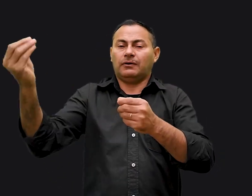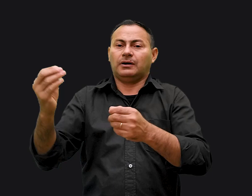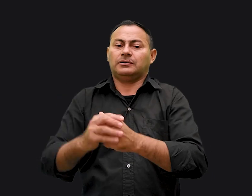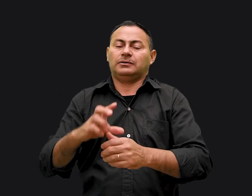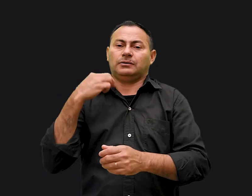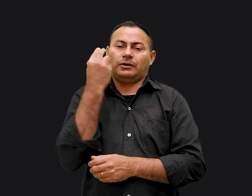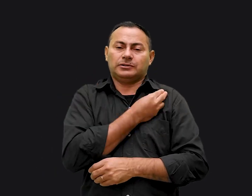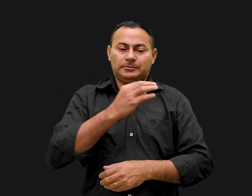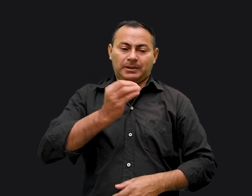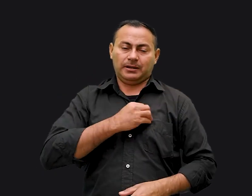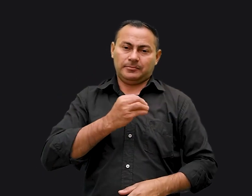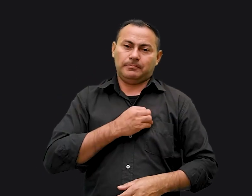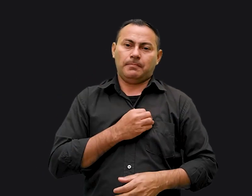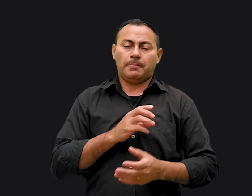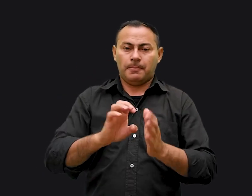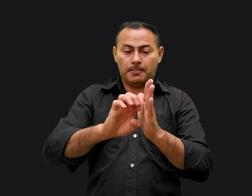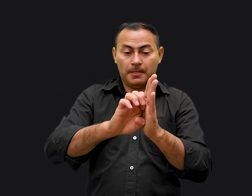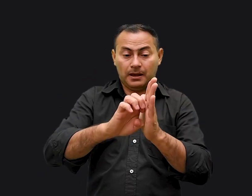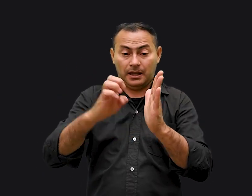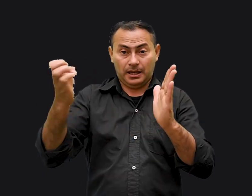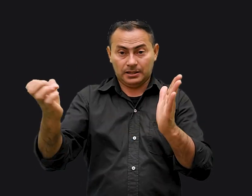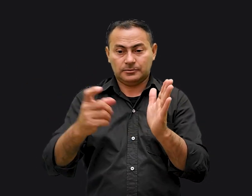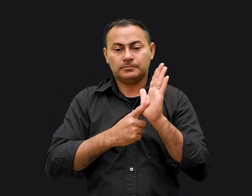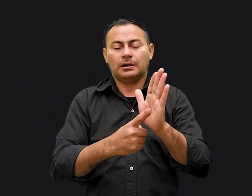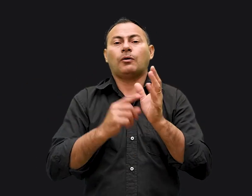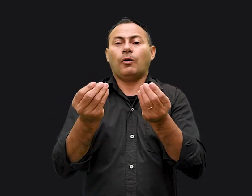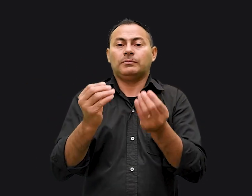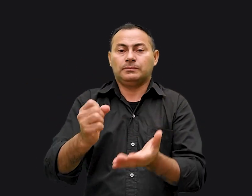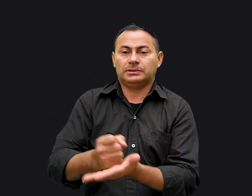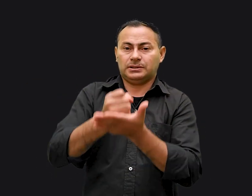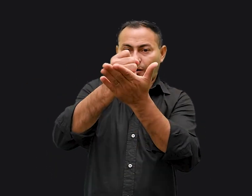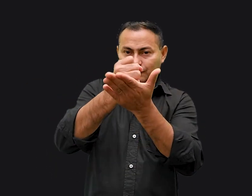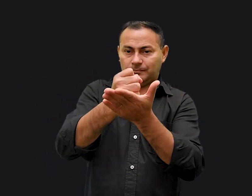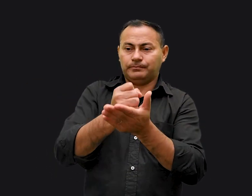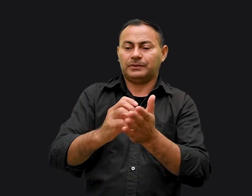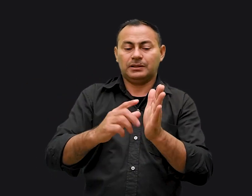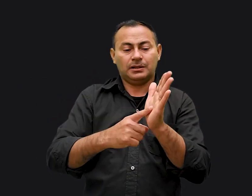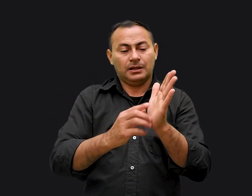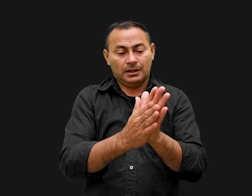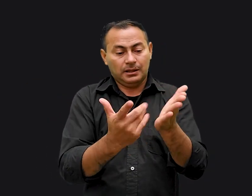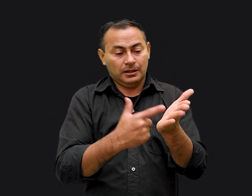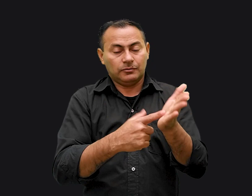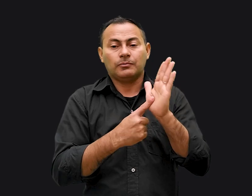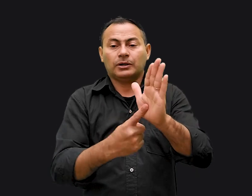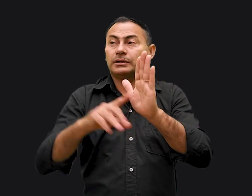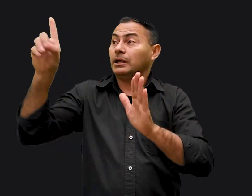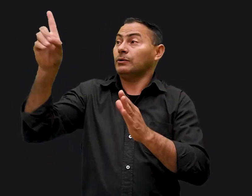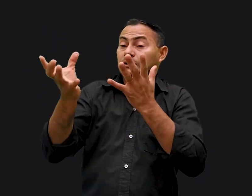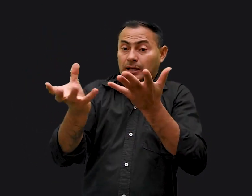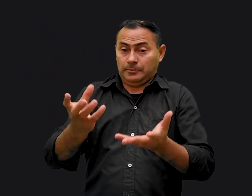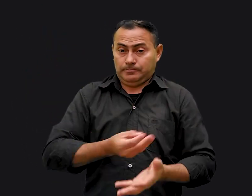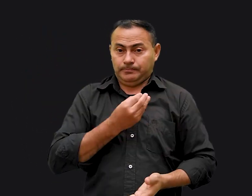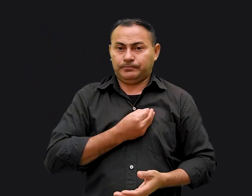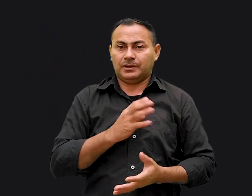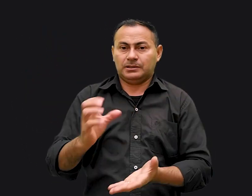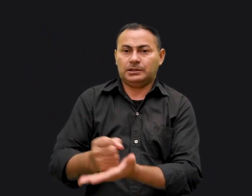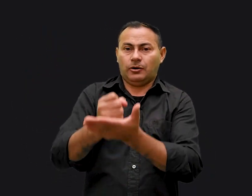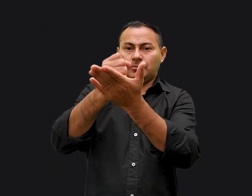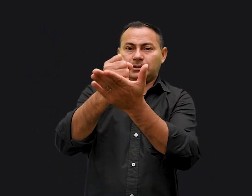dos nossos pecados Êxodo nos mostra como ser salvos Este livro nos mostra como Deus quer que vivamos Uma vez que fomos salvos